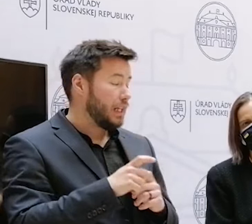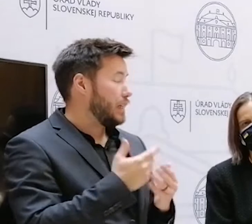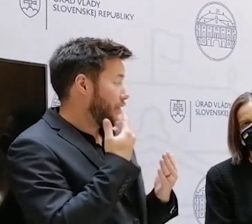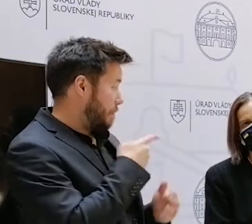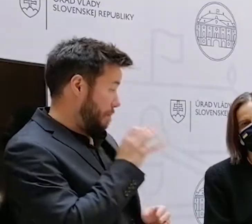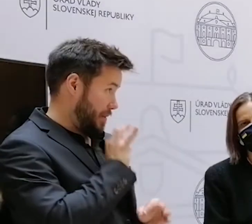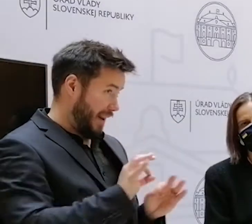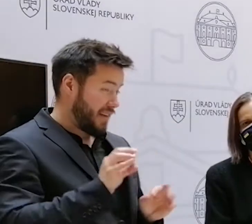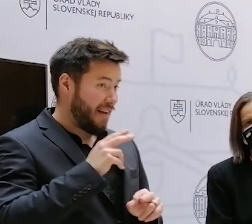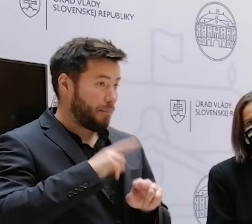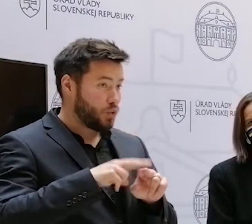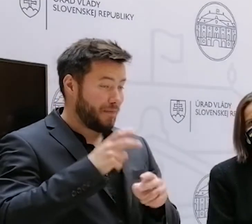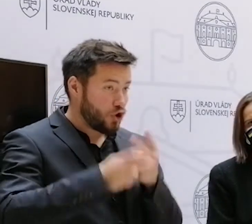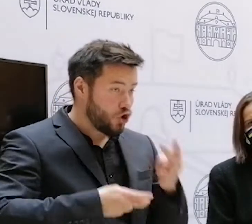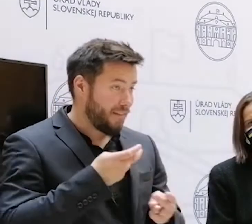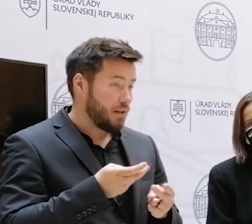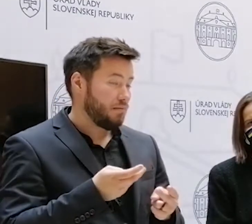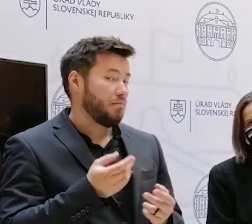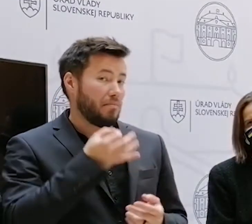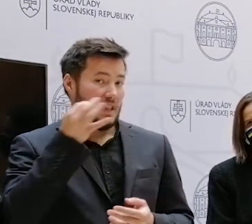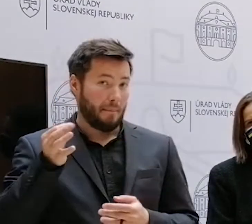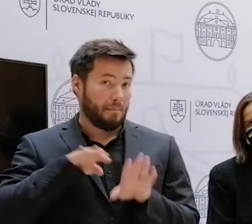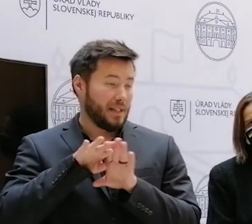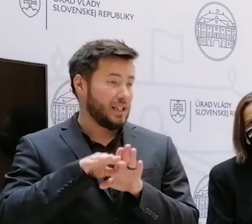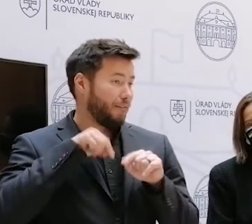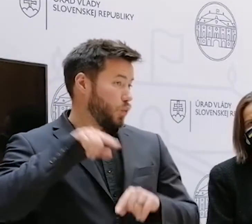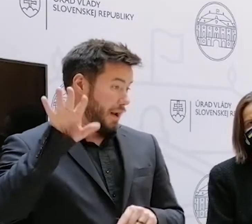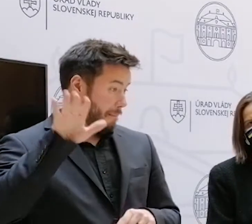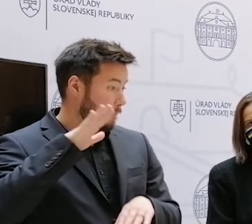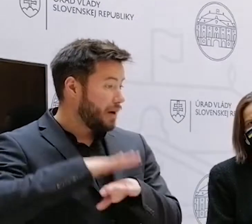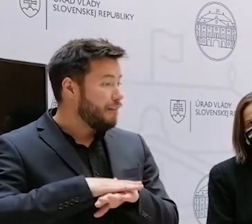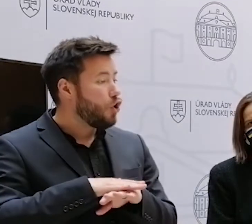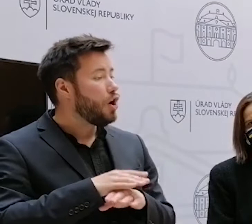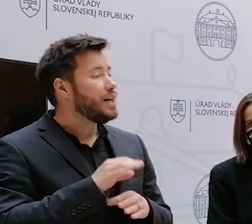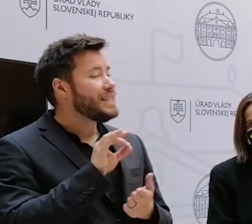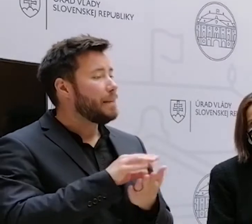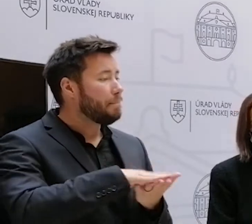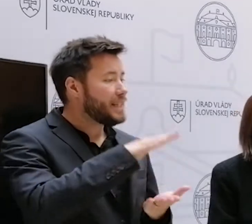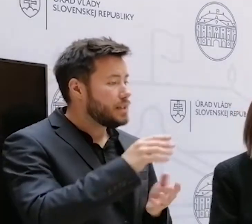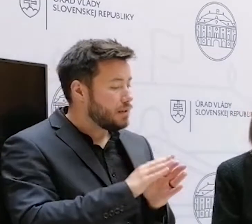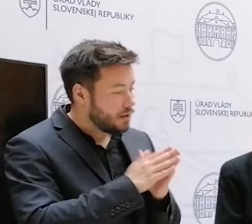Alebo má právo minister vnútra do svojej pozície nahliadať do spisov?